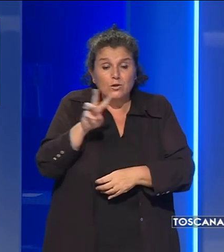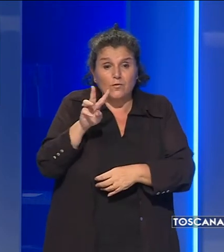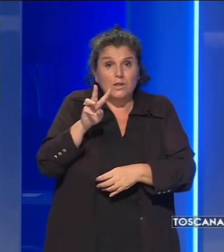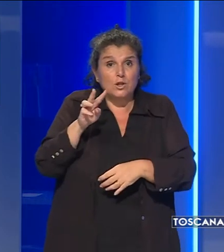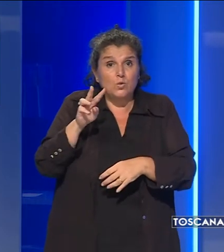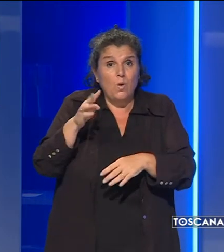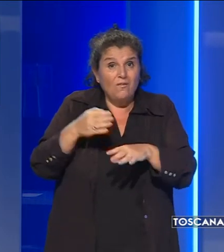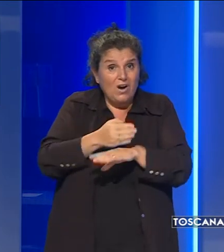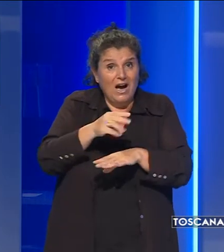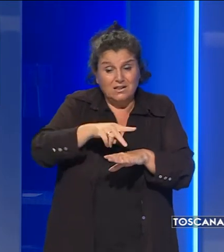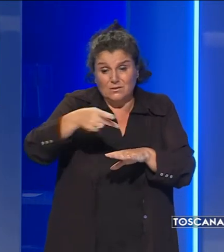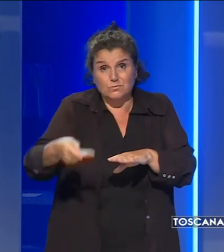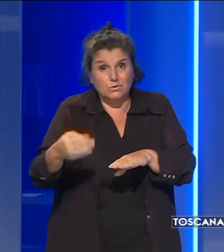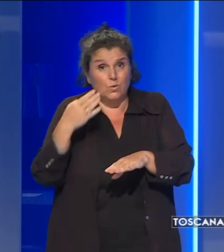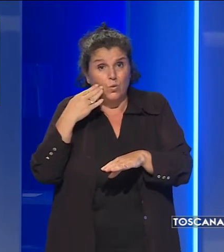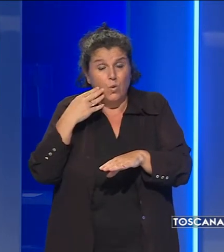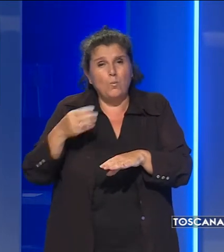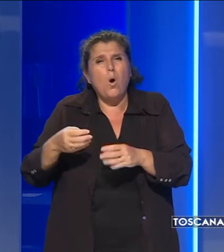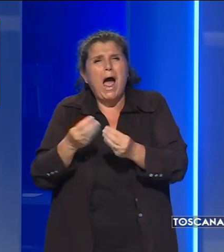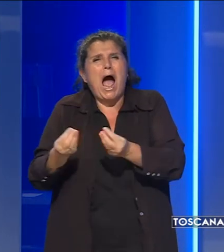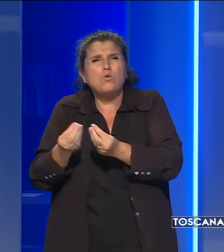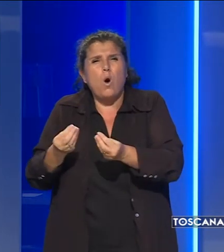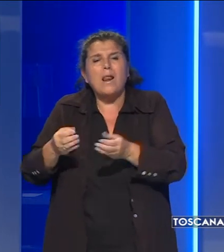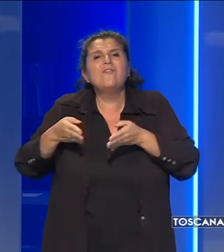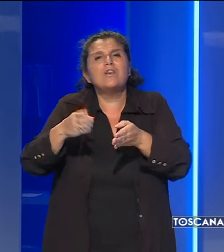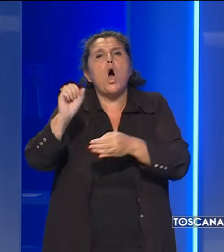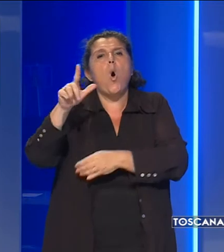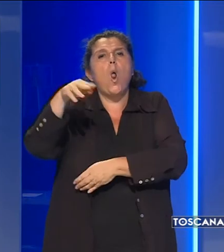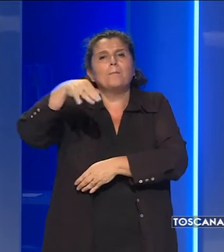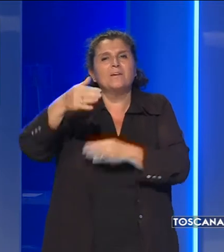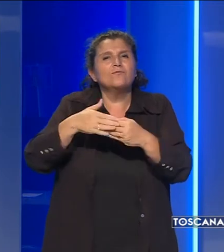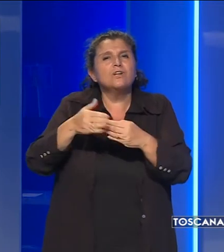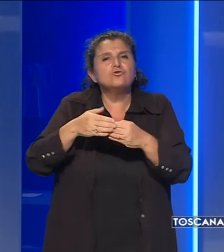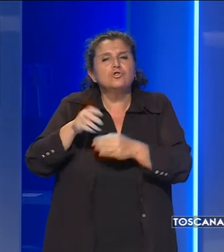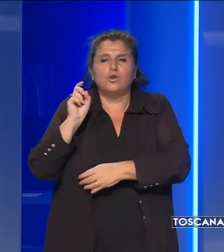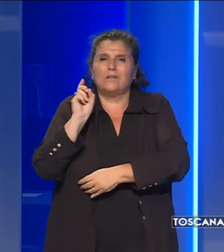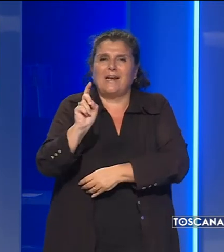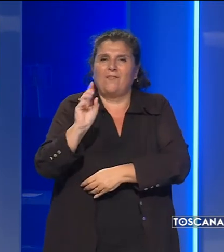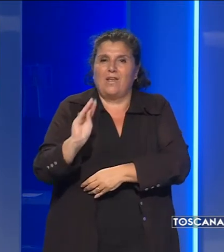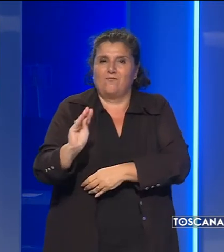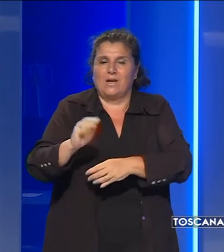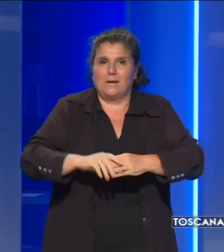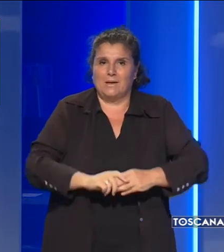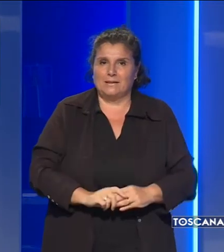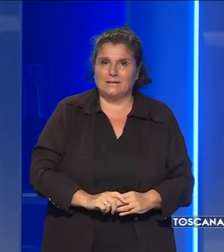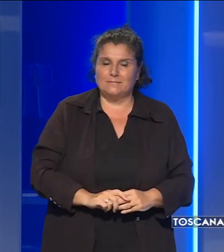ferito in un'aiuola in Via degli Olmi, vicino alla fermata della tramvia.